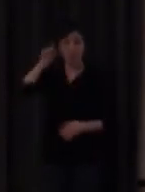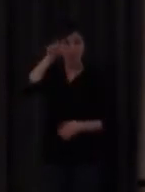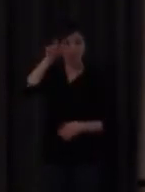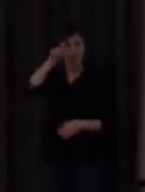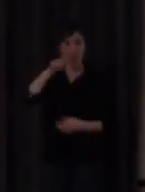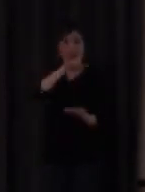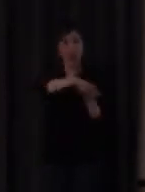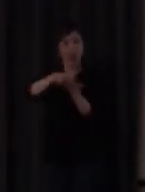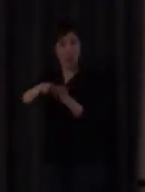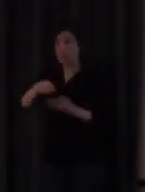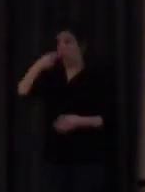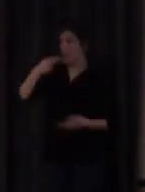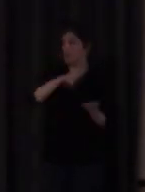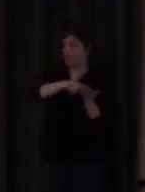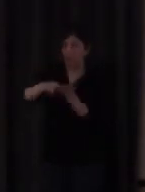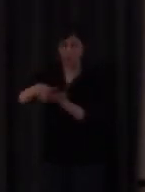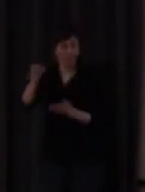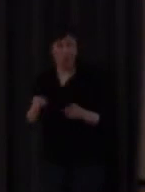supongo que igual que todos ustedes